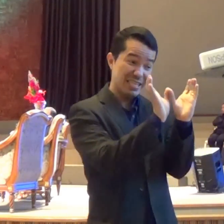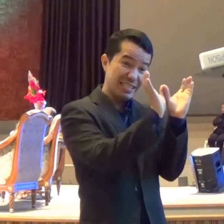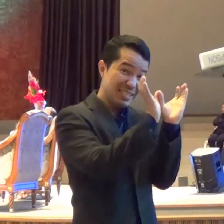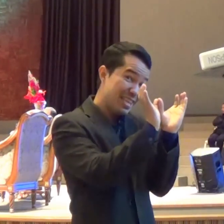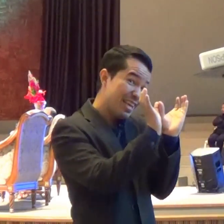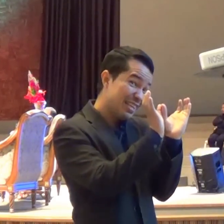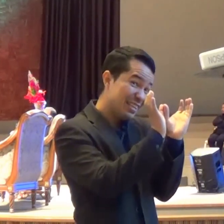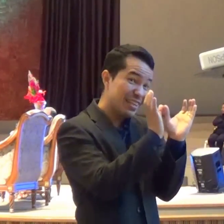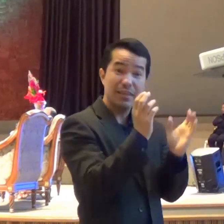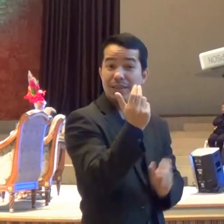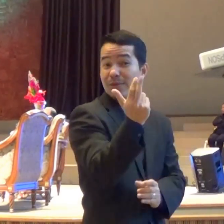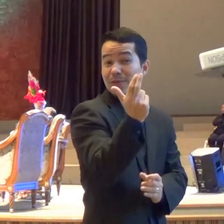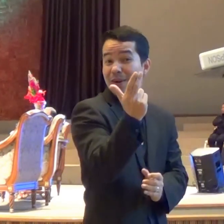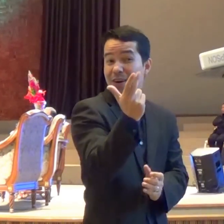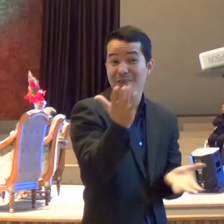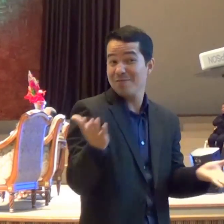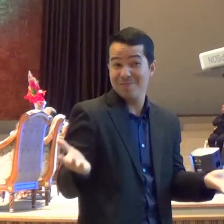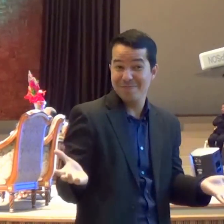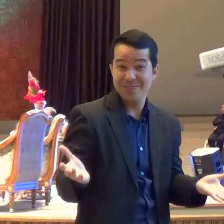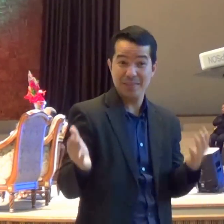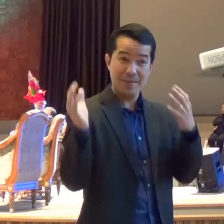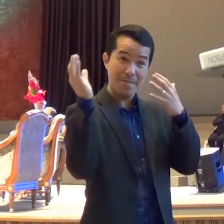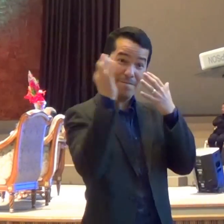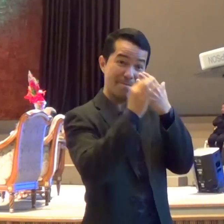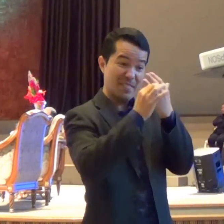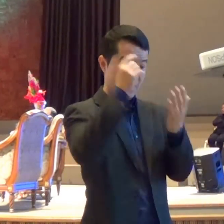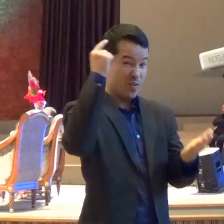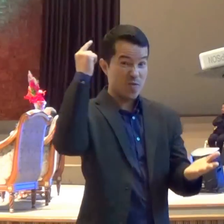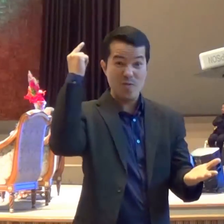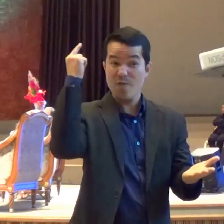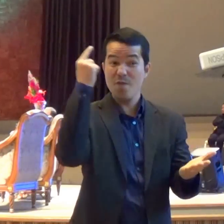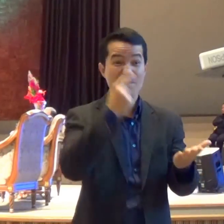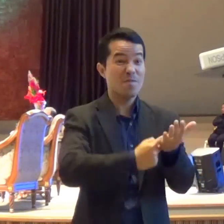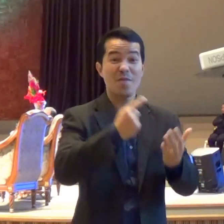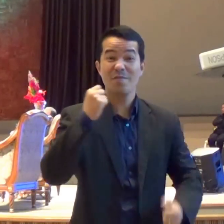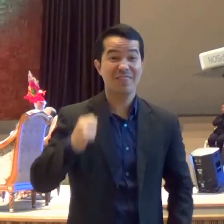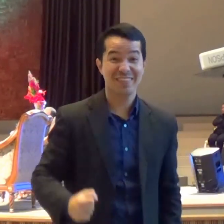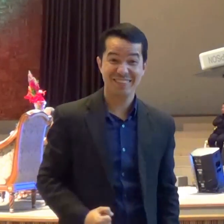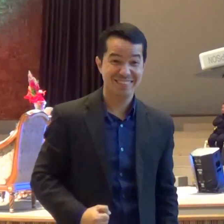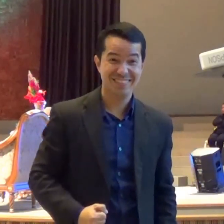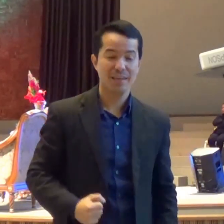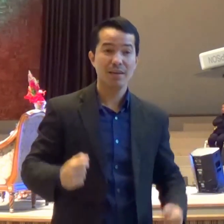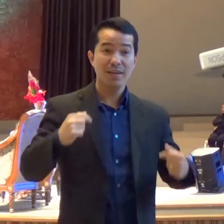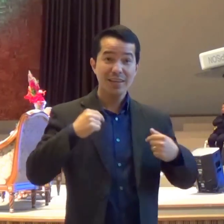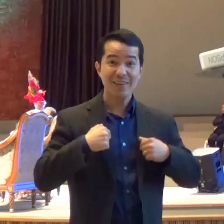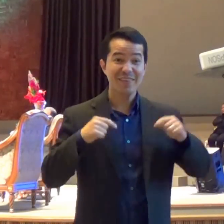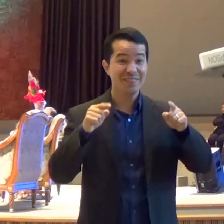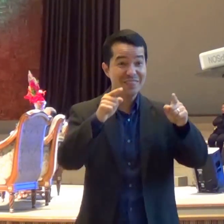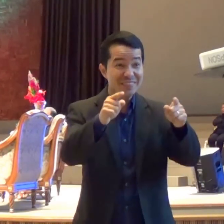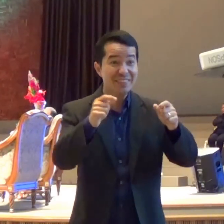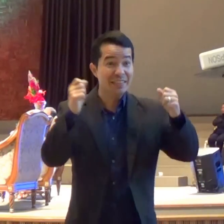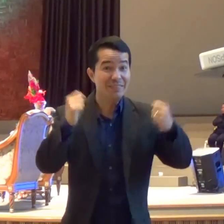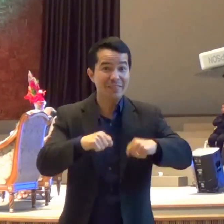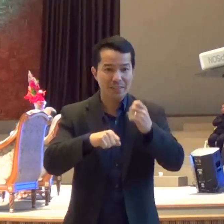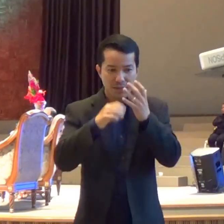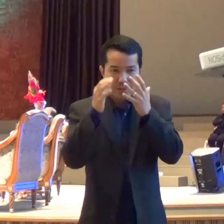compromisso E esse compromisso A aliança Desse compromisso É o batismo